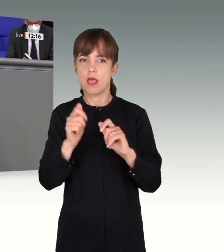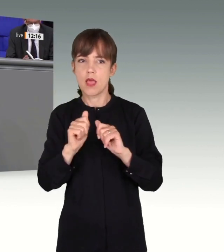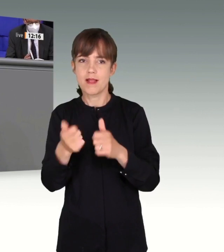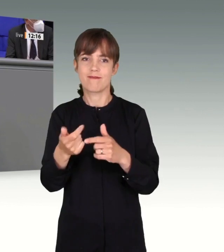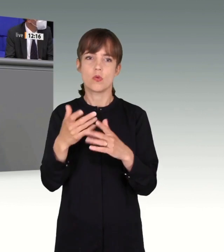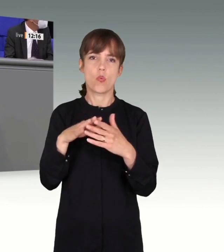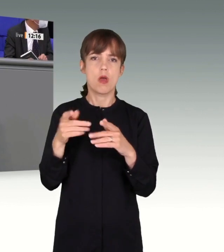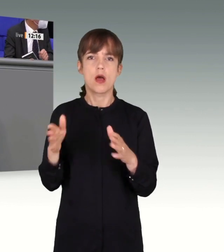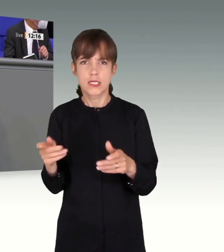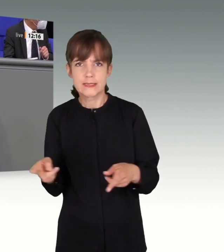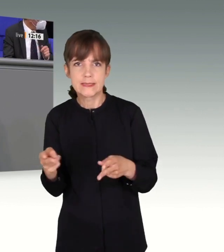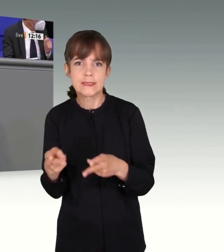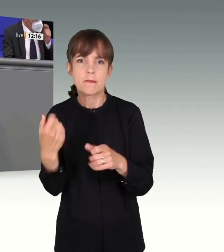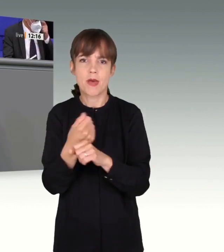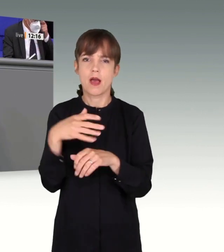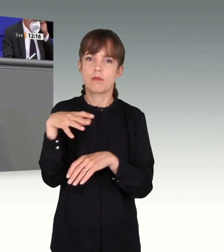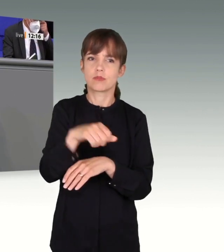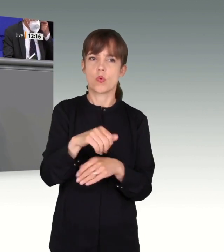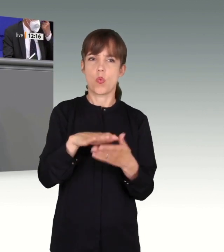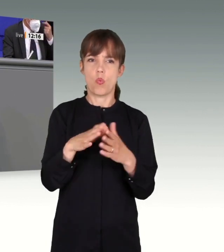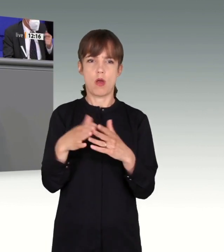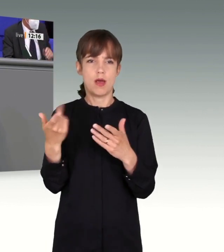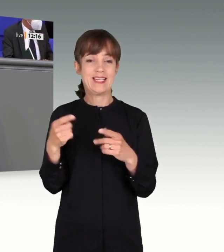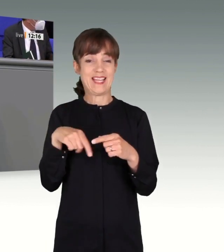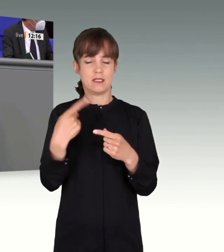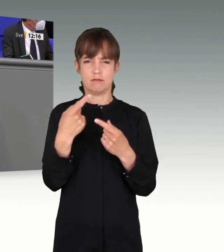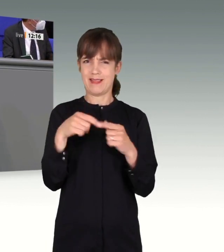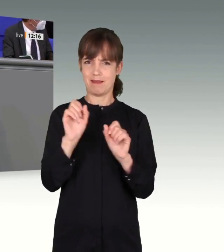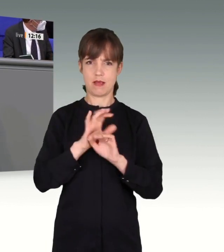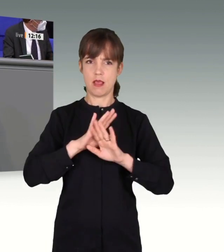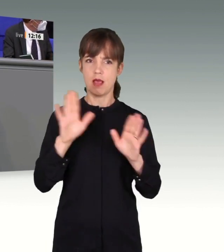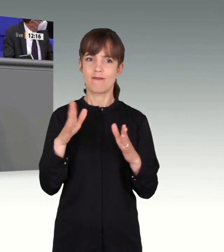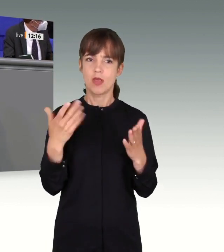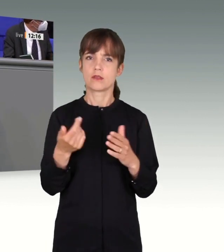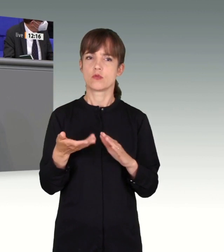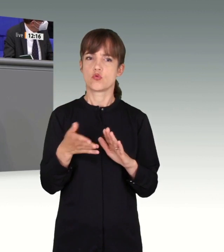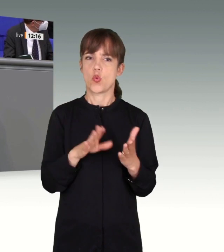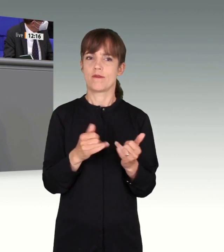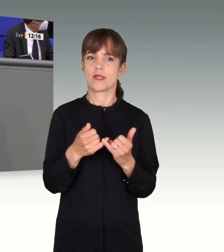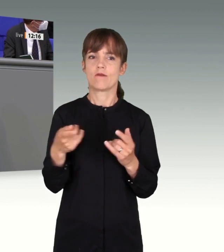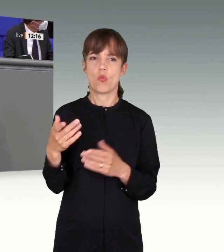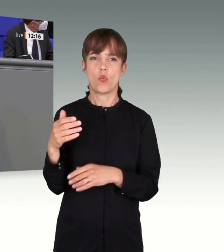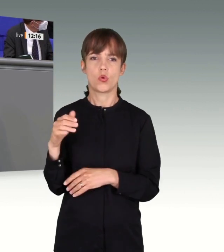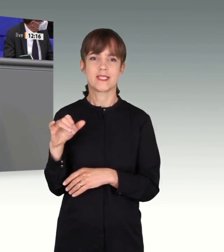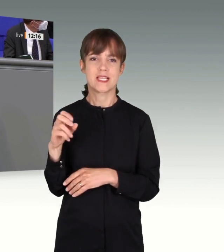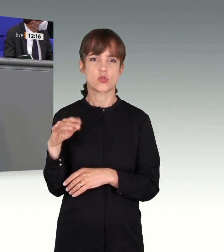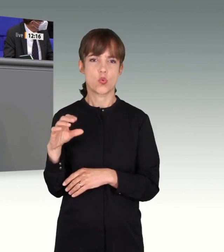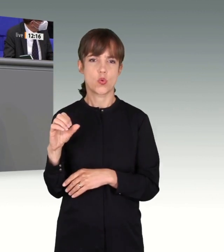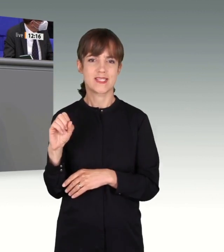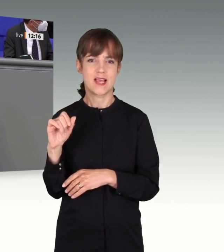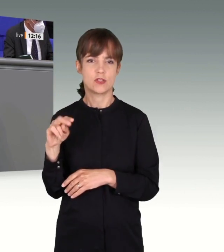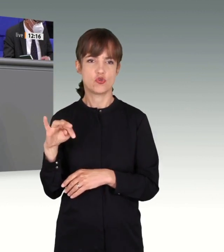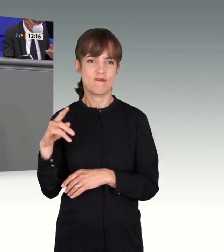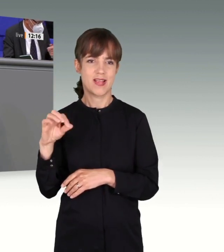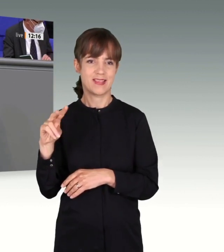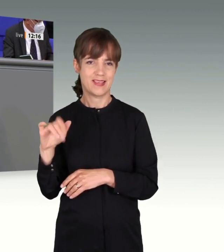nächste für uns fragliche Umstand sind die Todesumstände in Sesto San Giovanni in Italien. Hier hat ein mutmaßlicher Attentäter